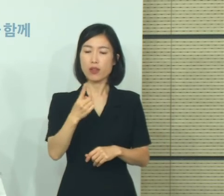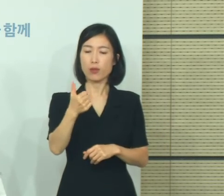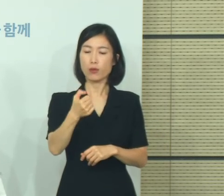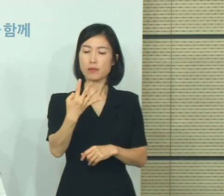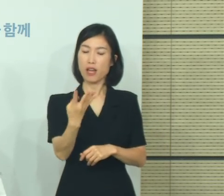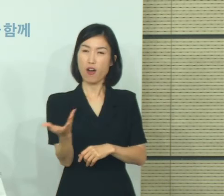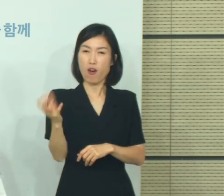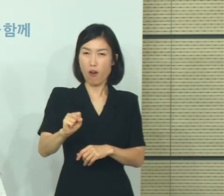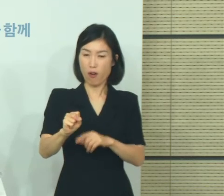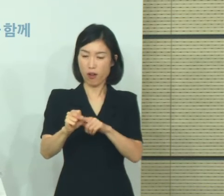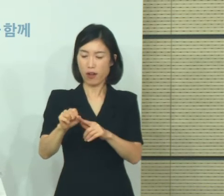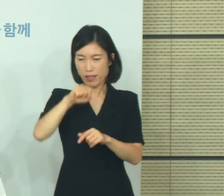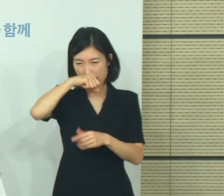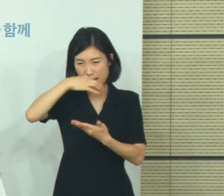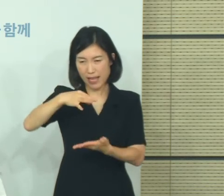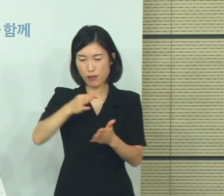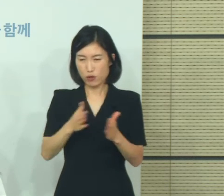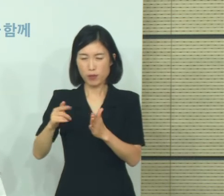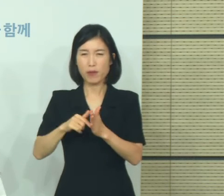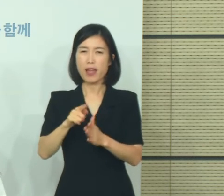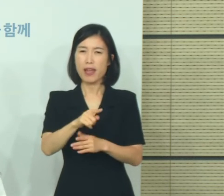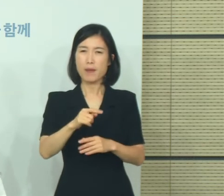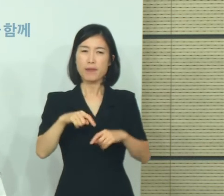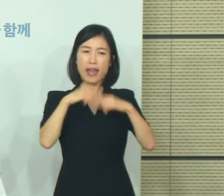부분은 민간병원에만 국한되는 것이 아니고